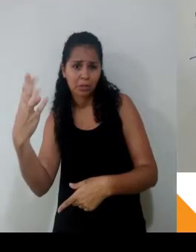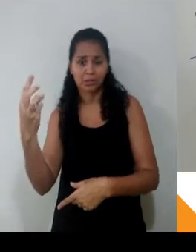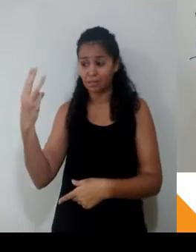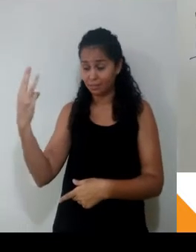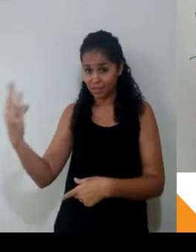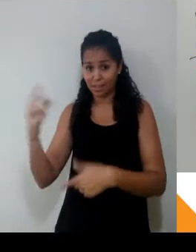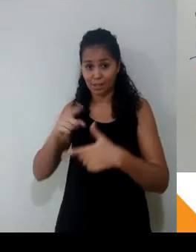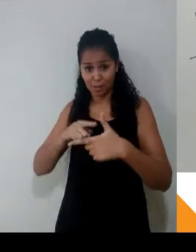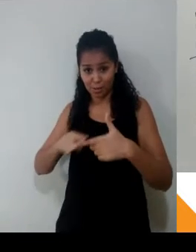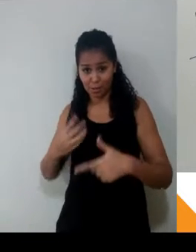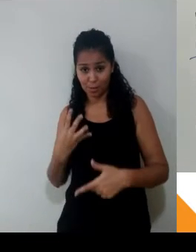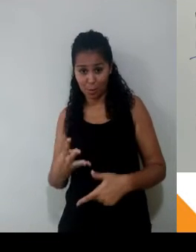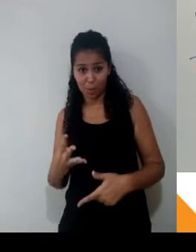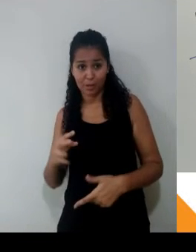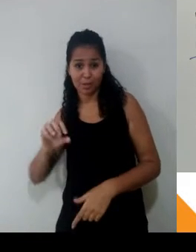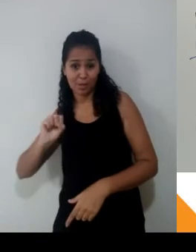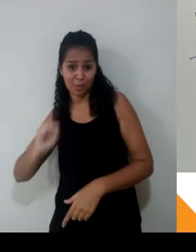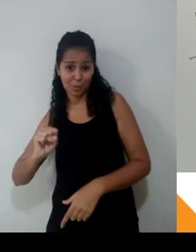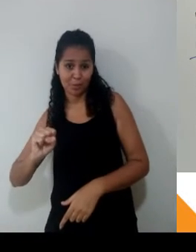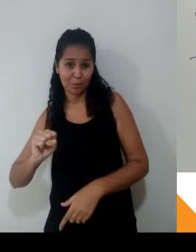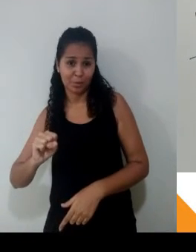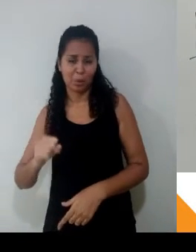Minha resposta, eu já sei que o x vale 15.